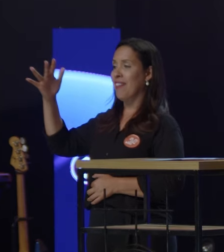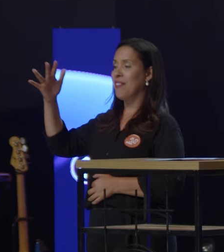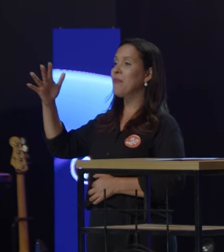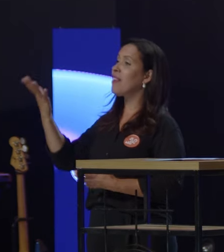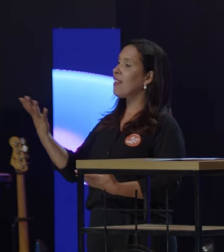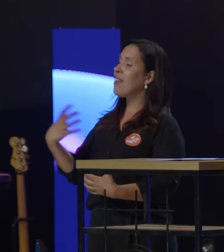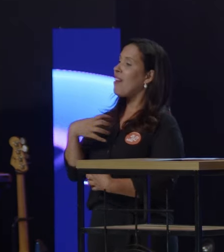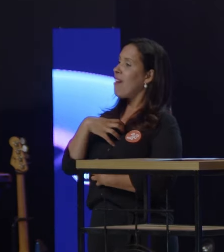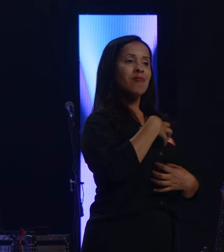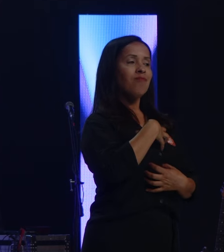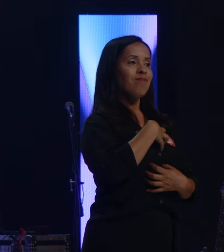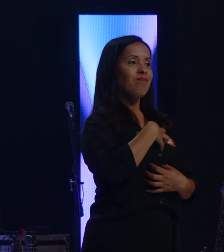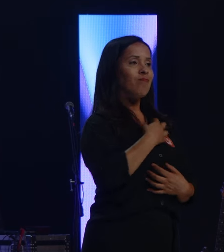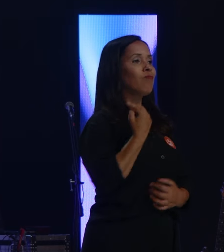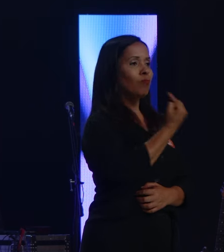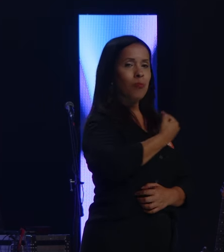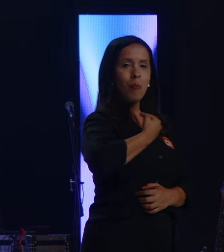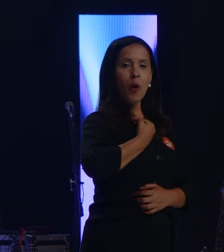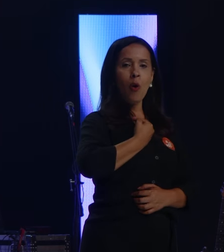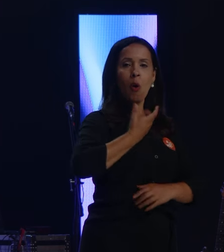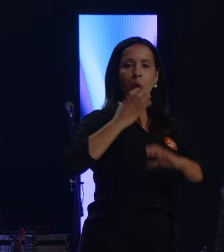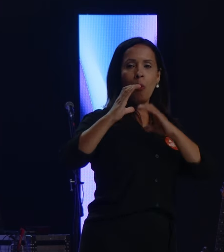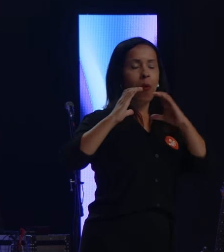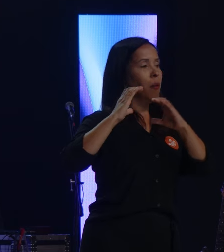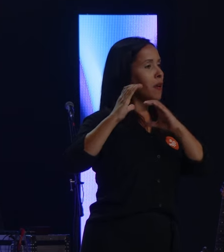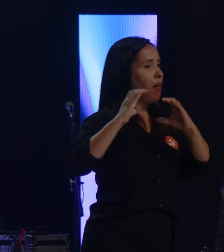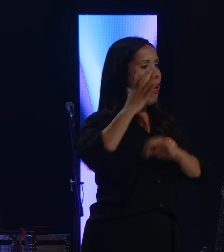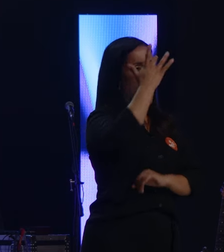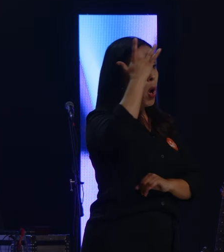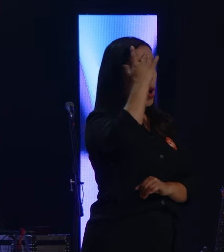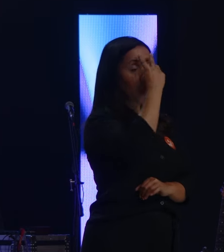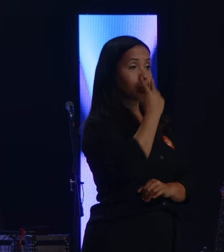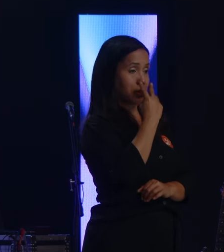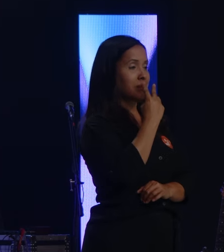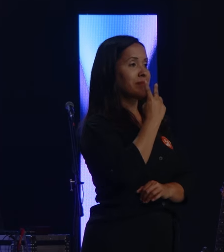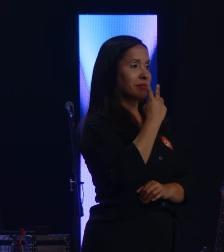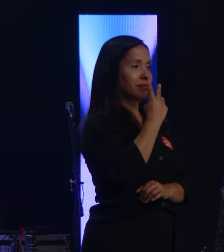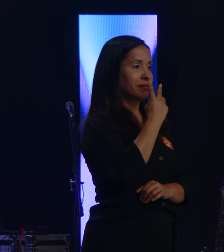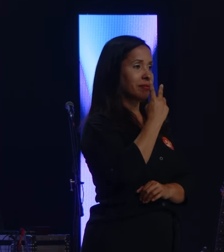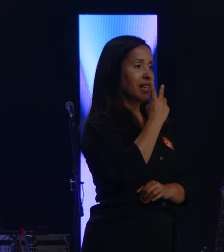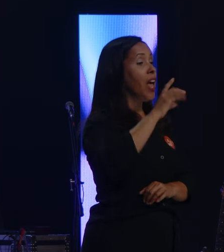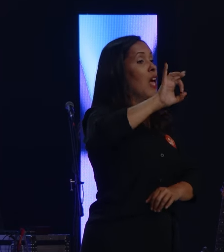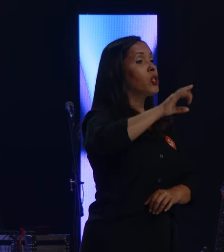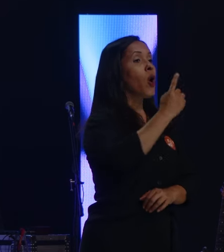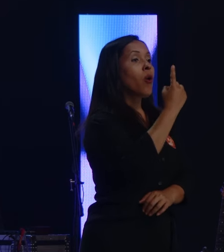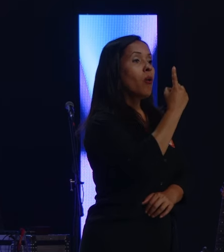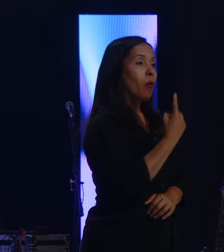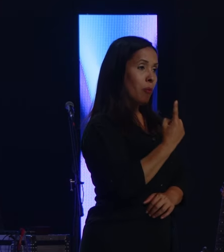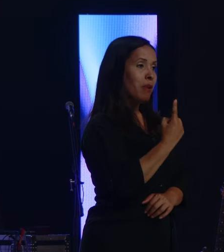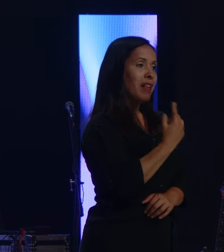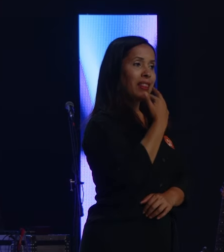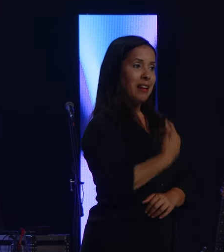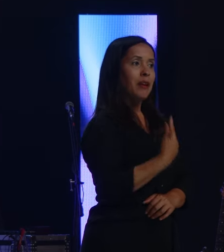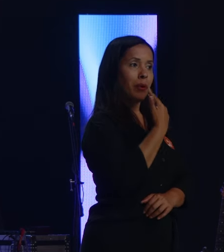forma da gente falar com os cegos, para que eles possam estar mais integrados ao que está acontecendo. Esta é só uma das linguagens.